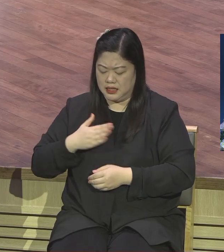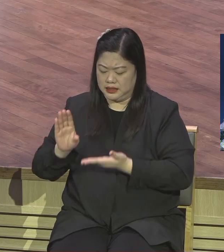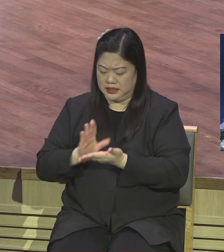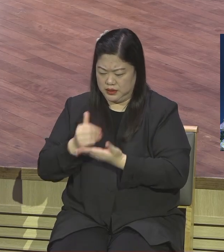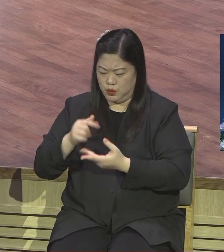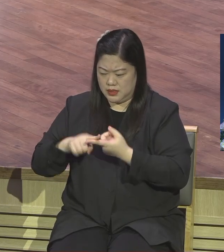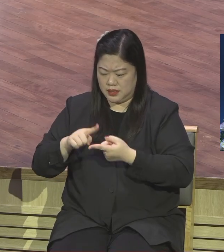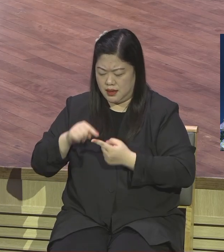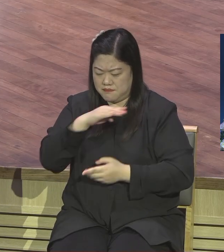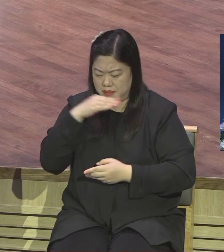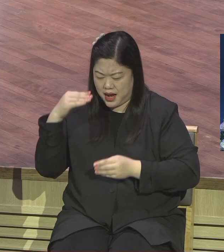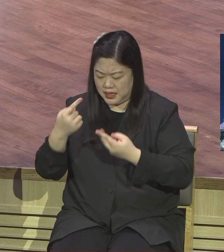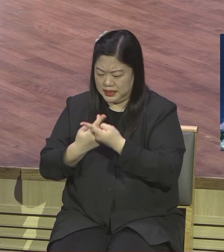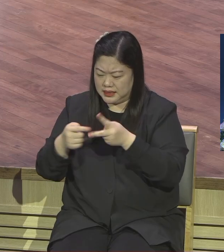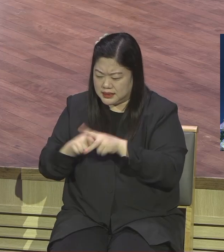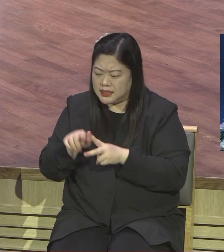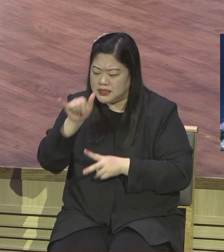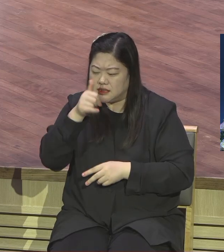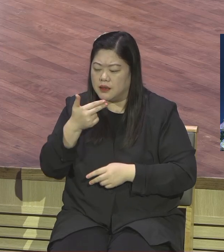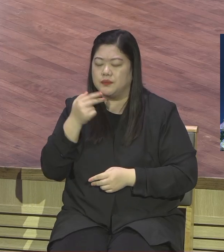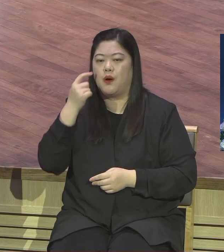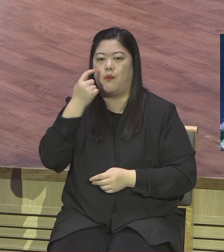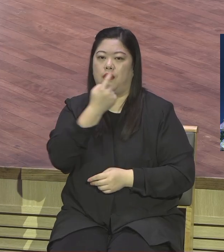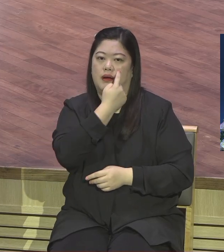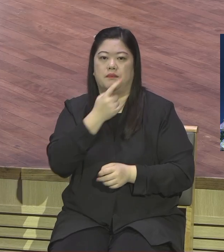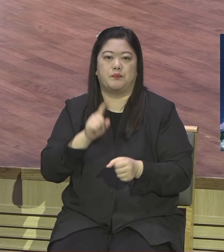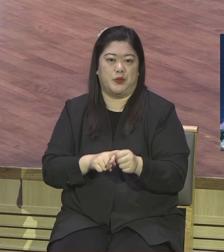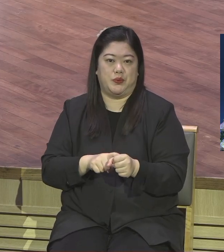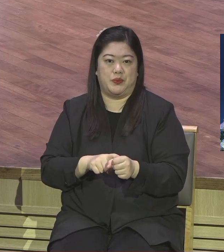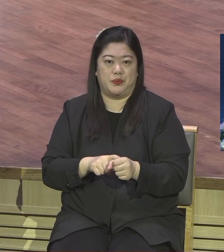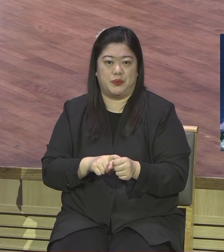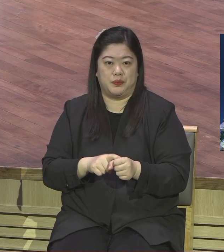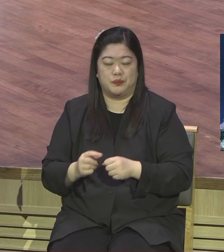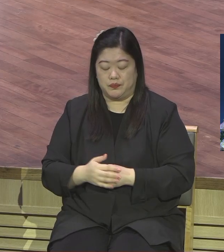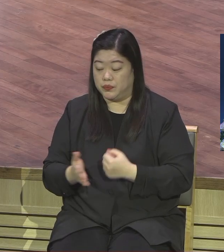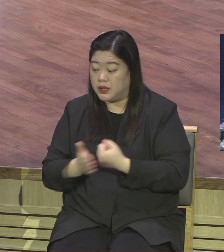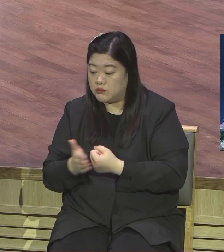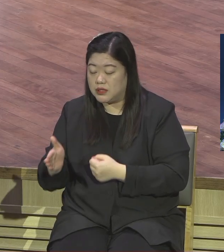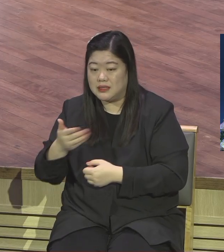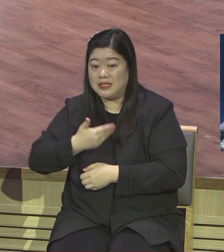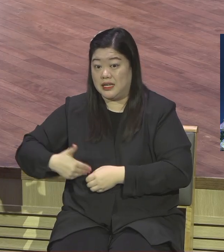사람들이 예수님을 어떻게 보고 있는지에 대해서 물어본 것입니다